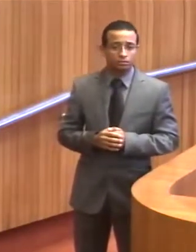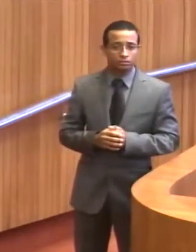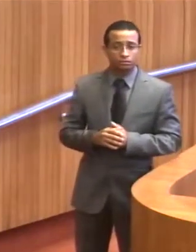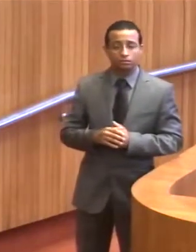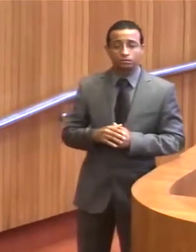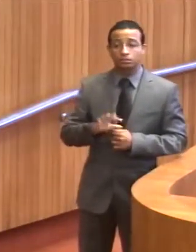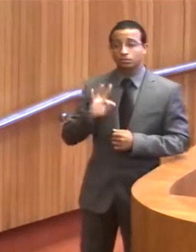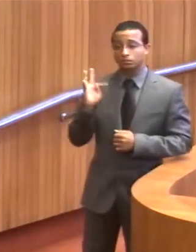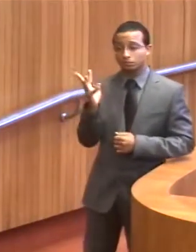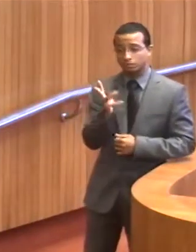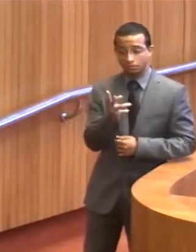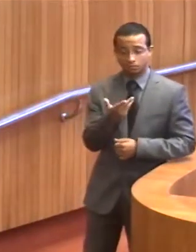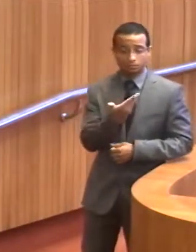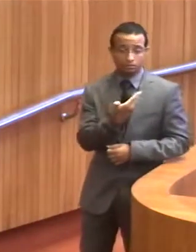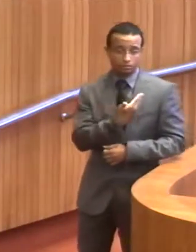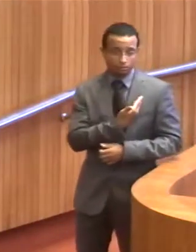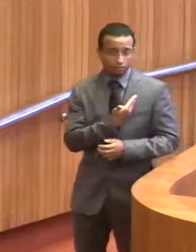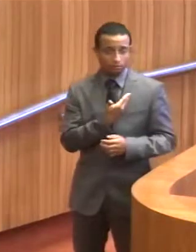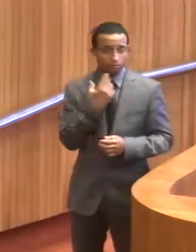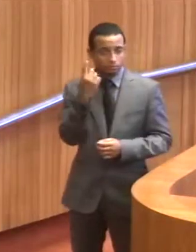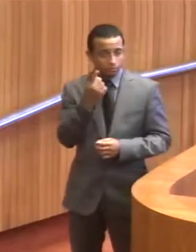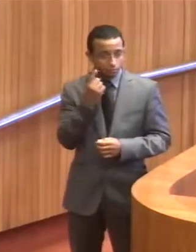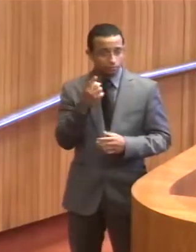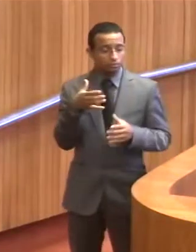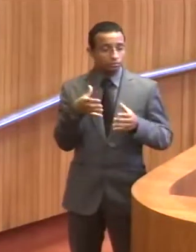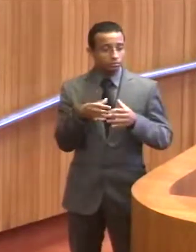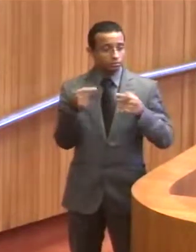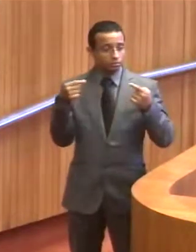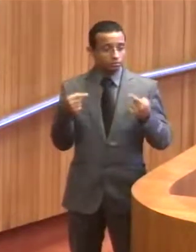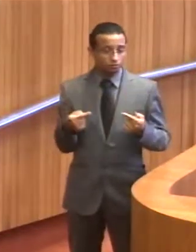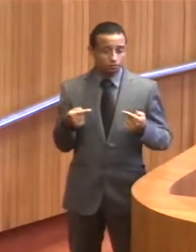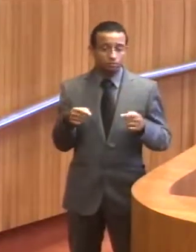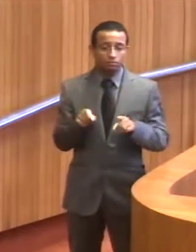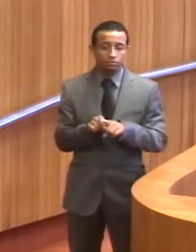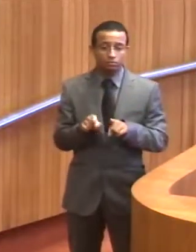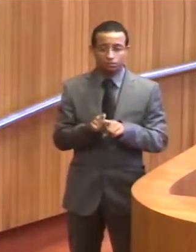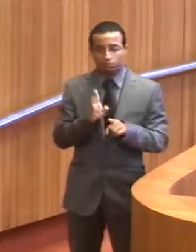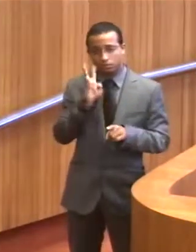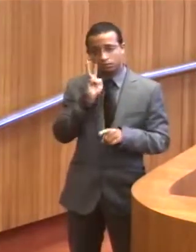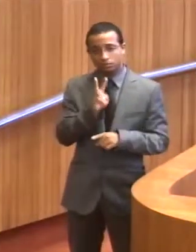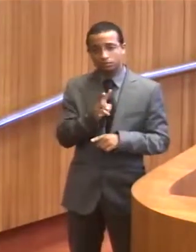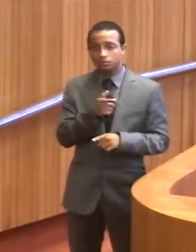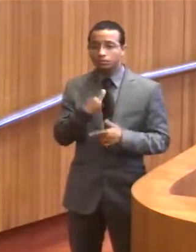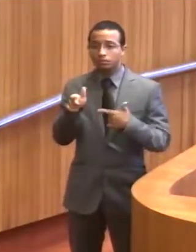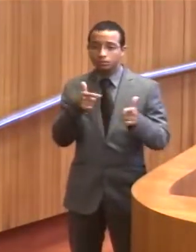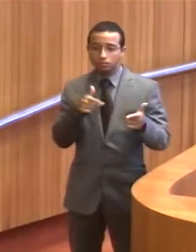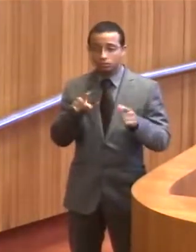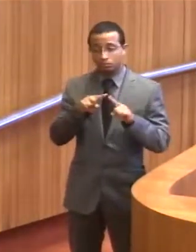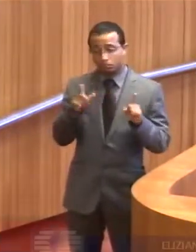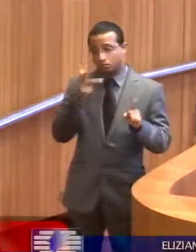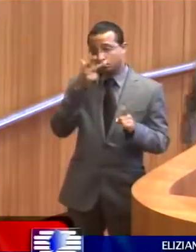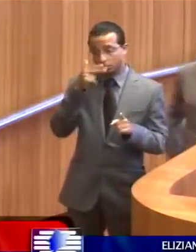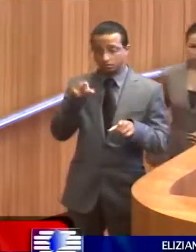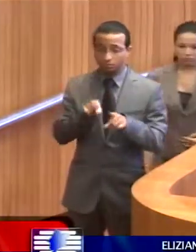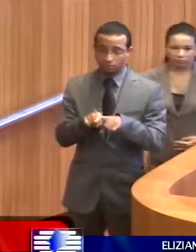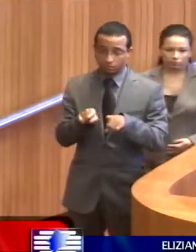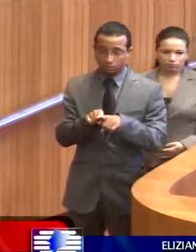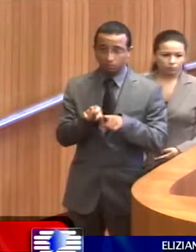todos os colegas, na verdade, da oposição, e eu não acompanhei os demais, mas acredito que também